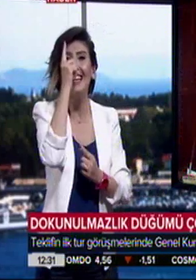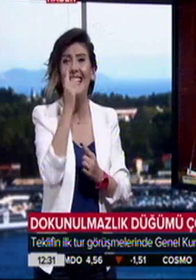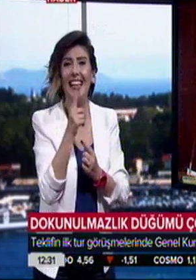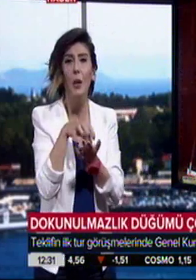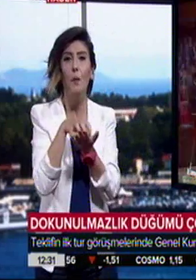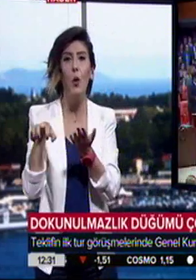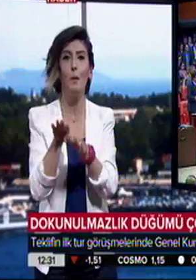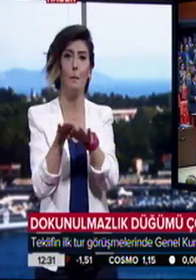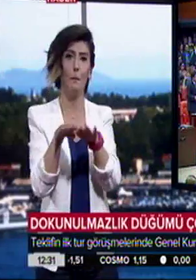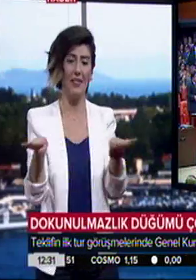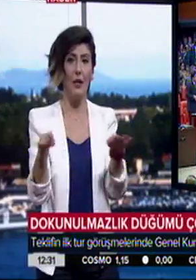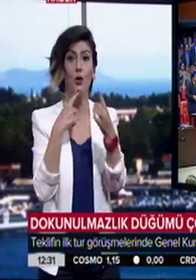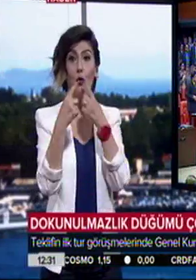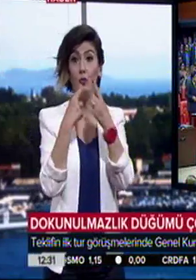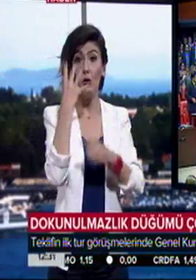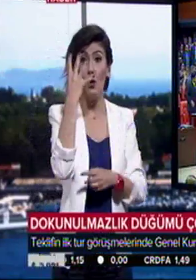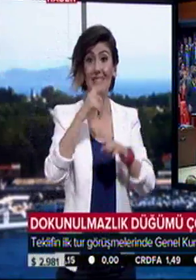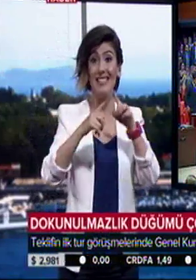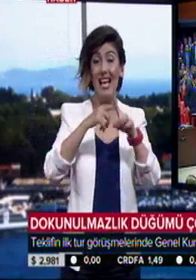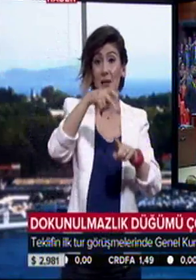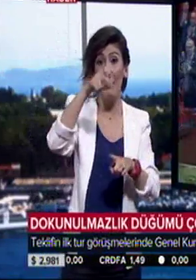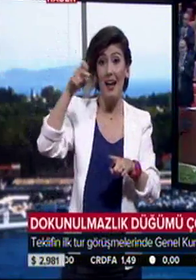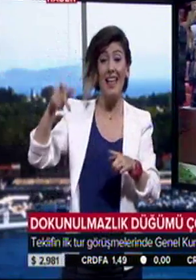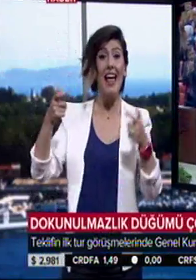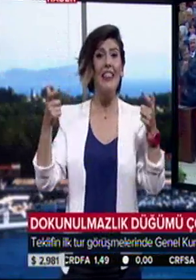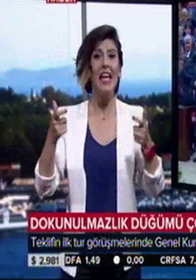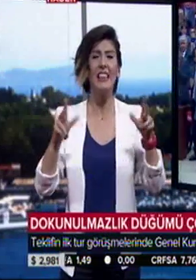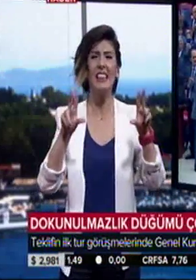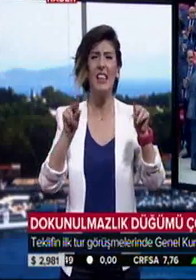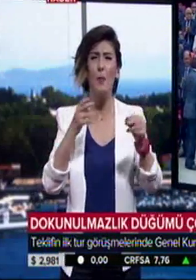tamamlandı. Görüşmelere 4 siyasi partide neredeyse tam kadro katıldı.